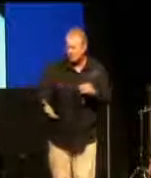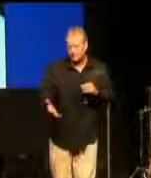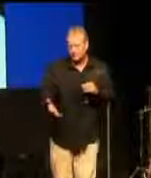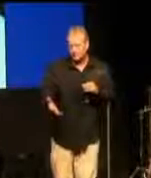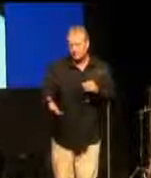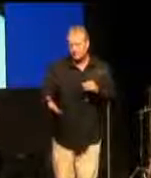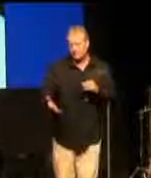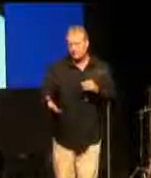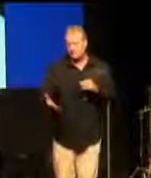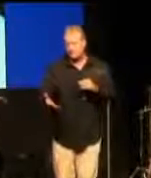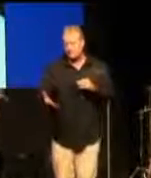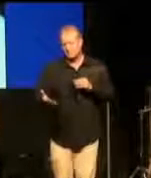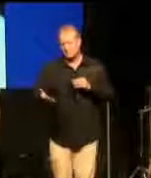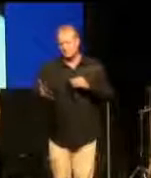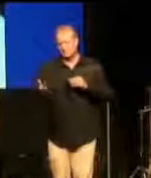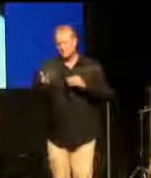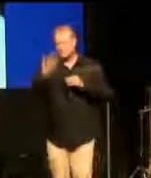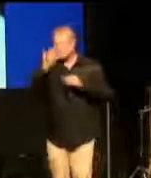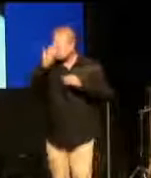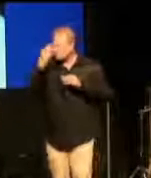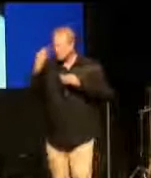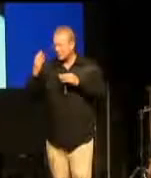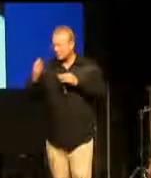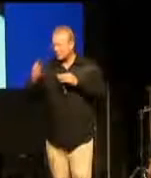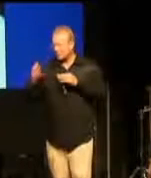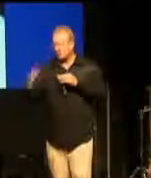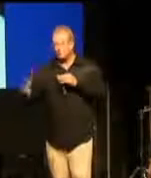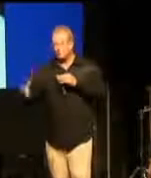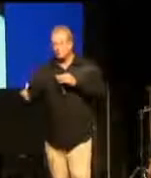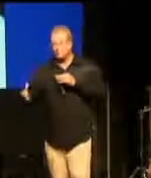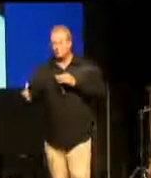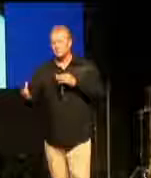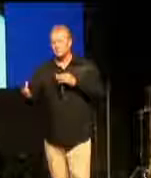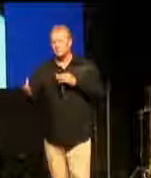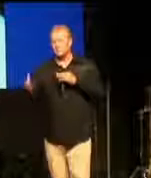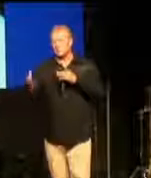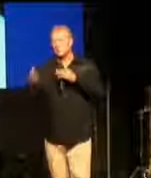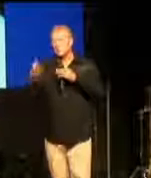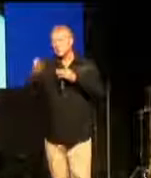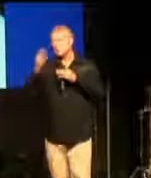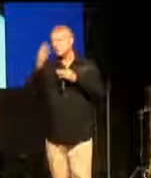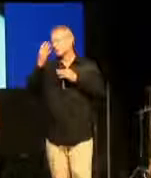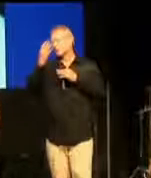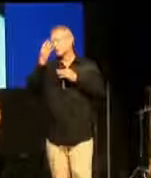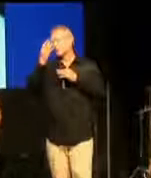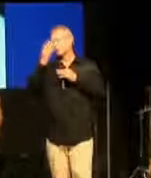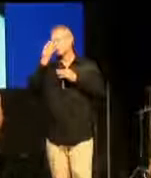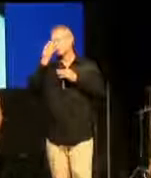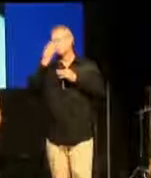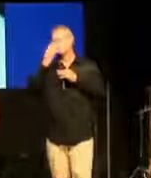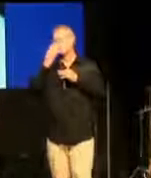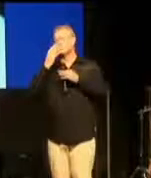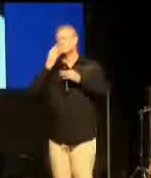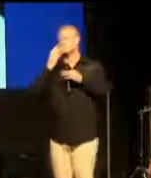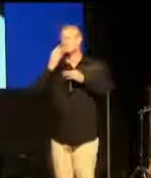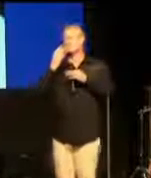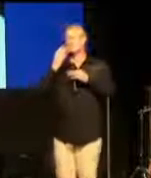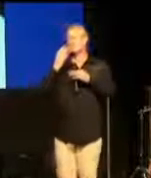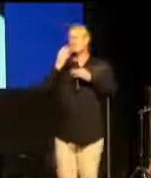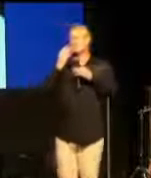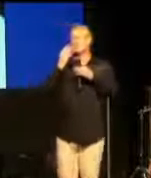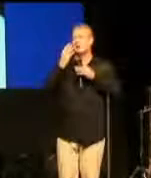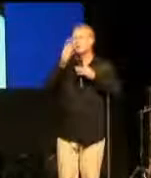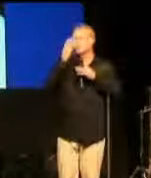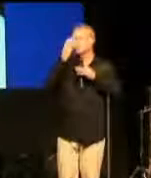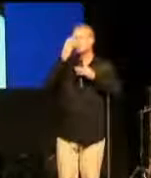Die Ärzte hoben mich auf ein Bett. Und sie standen alle um mich. Meine Augen wurden